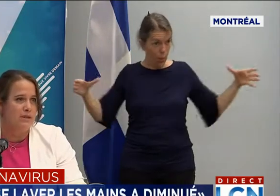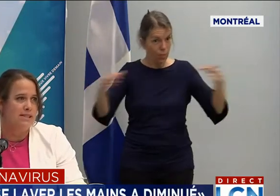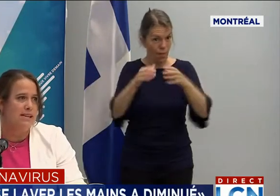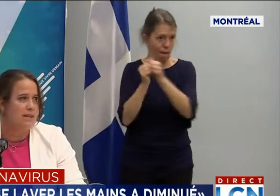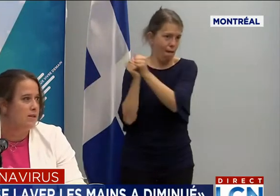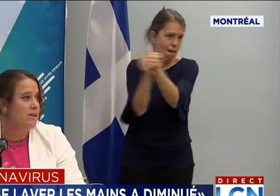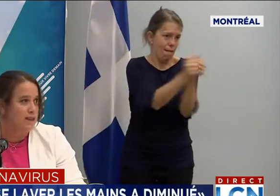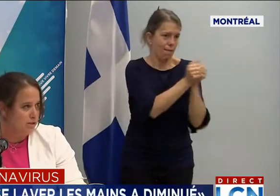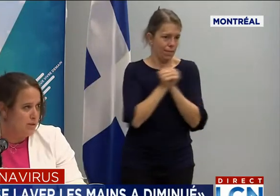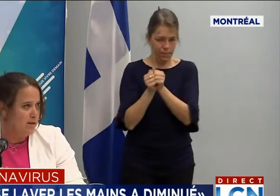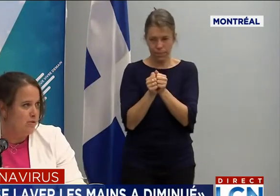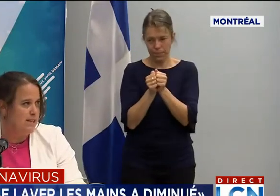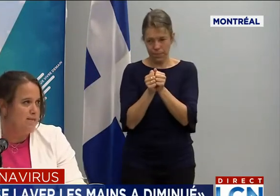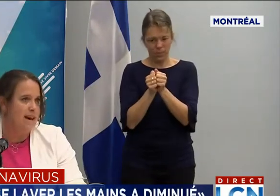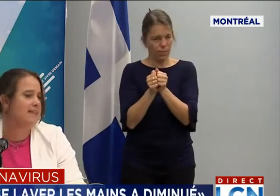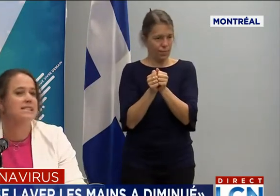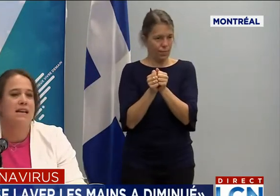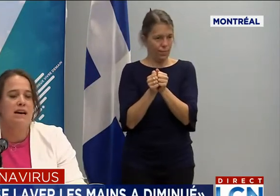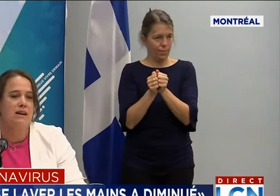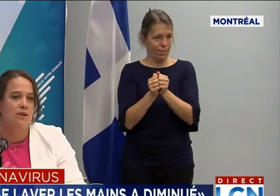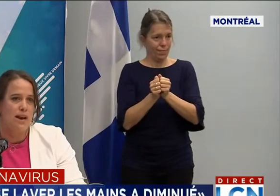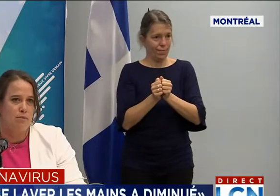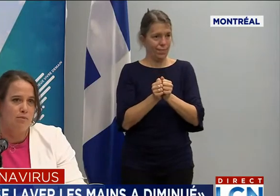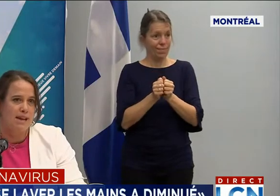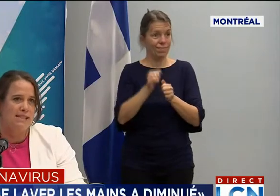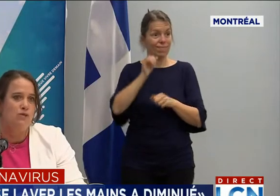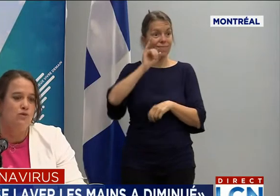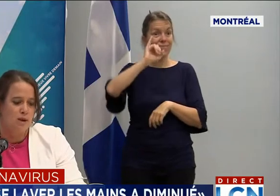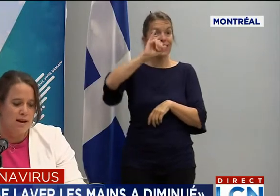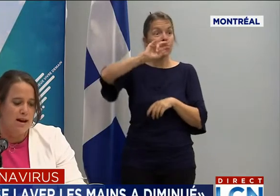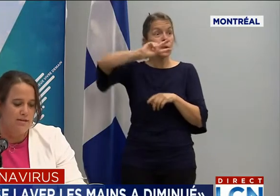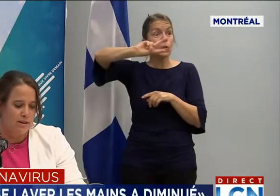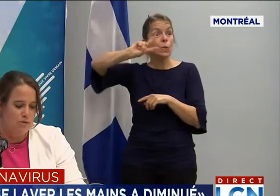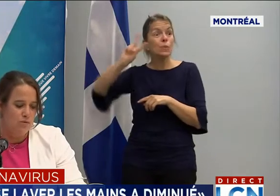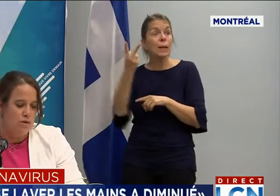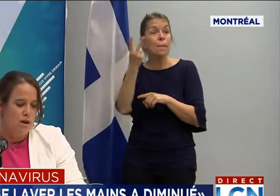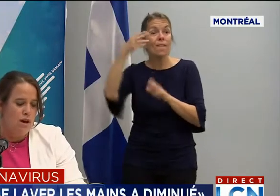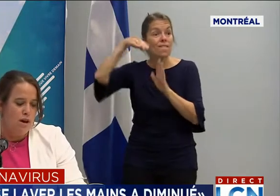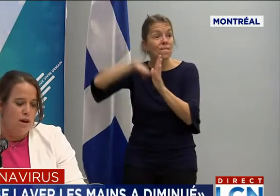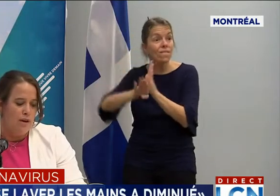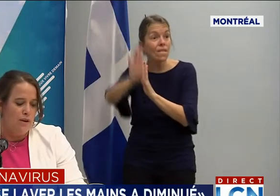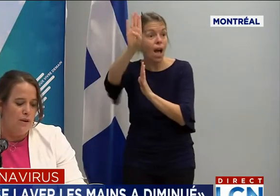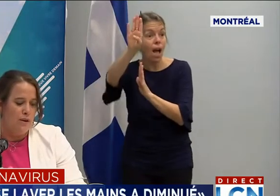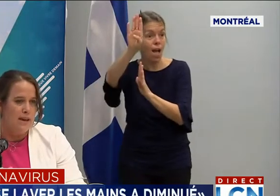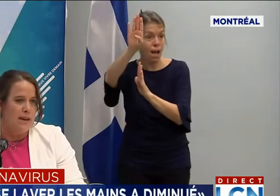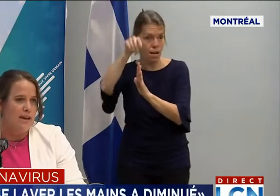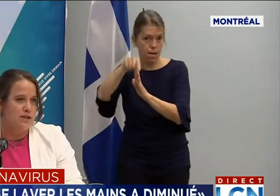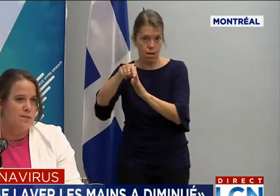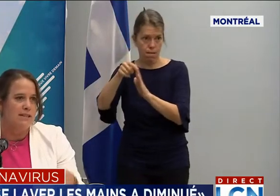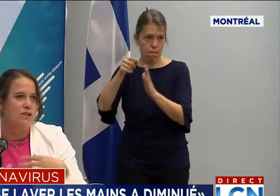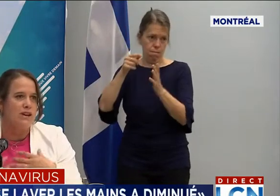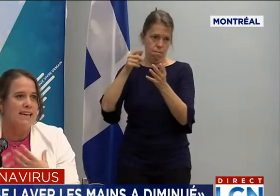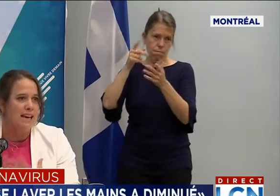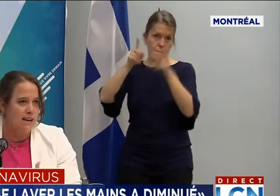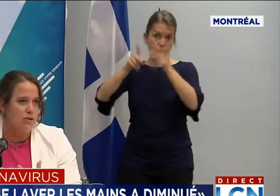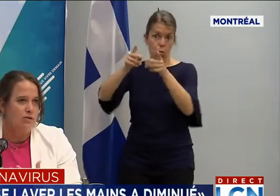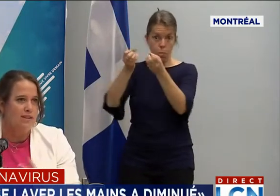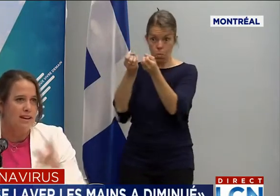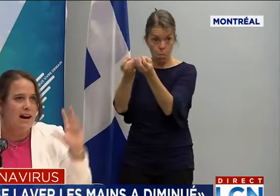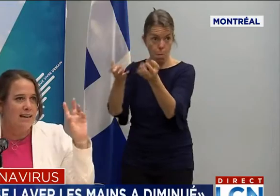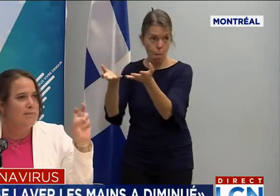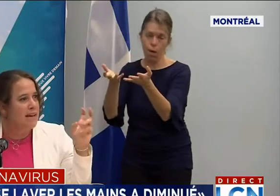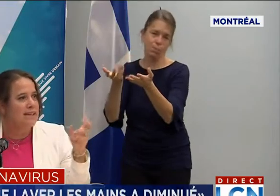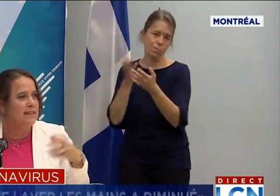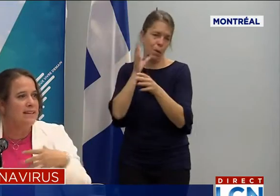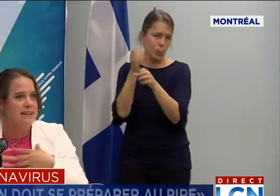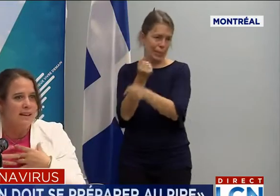affronter cette éventuelle deuxième vague sans que la population soit avec nous. Et je pense que les gains qu'on a